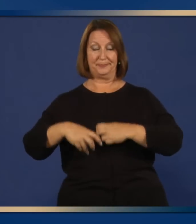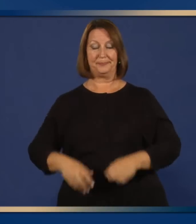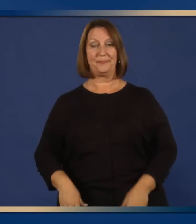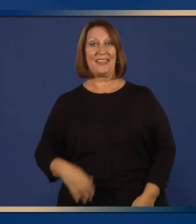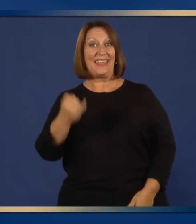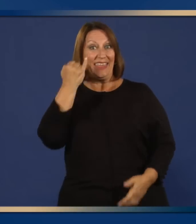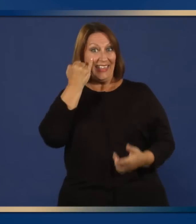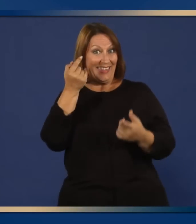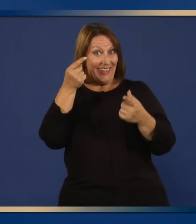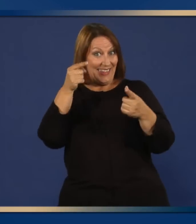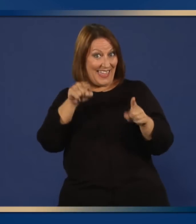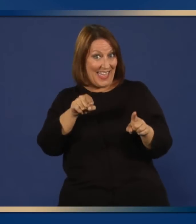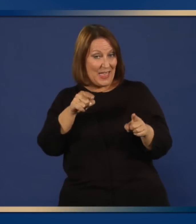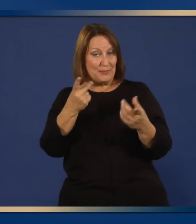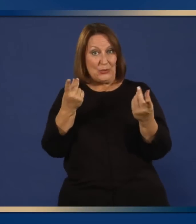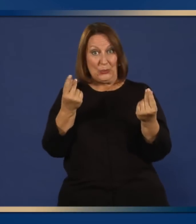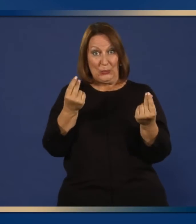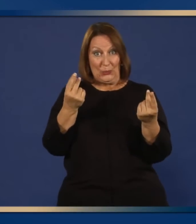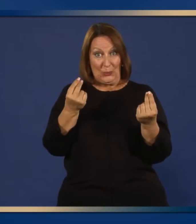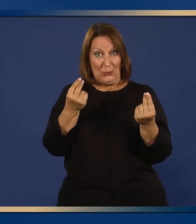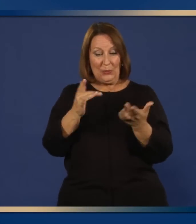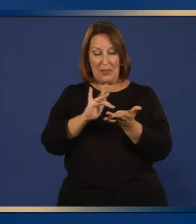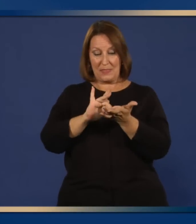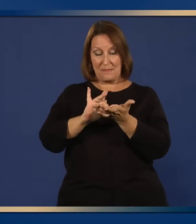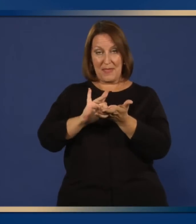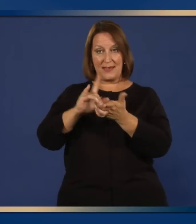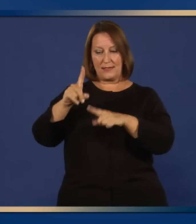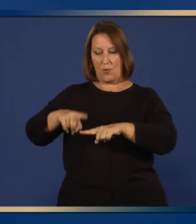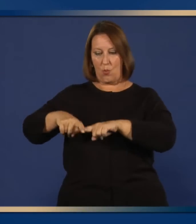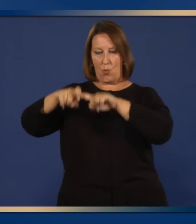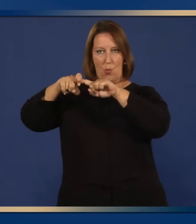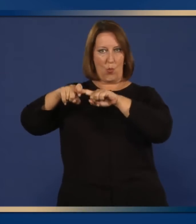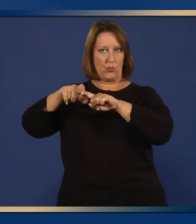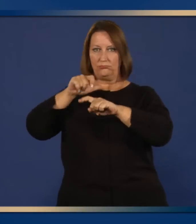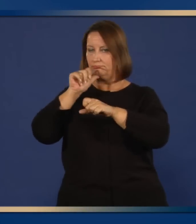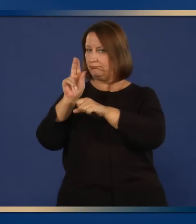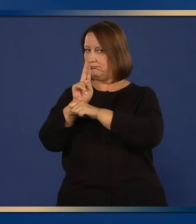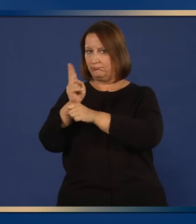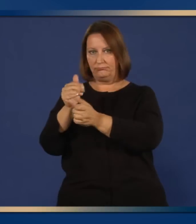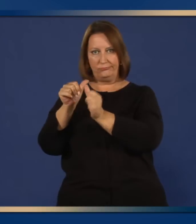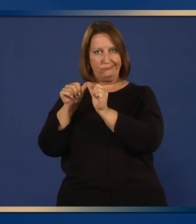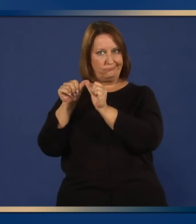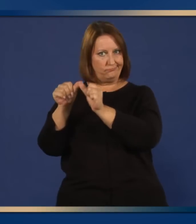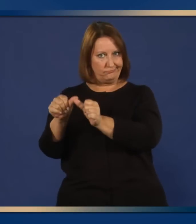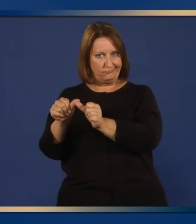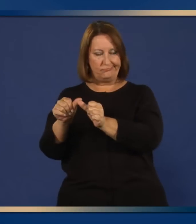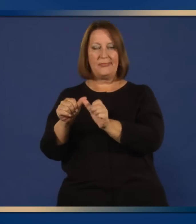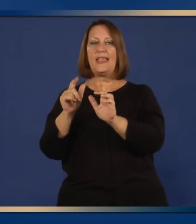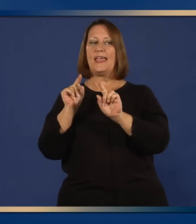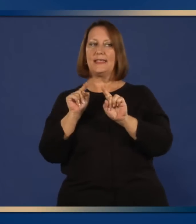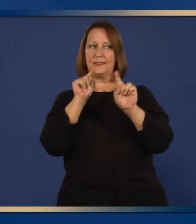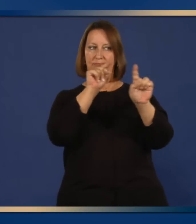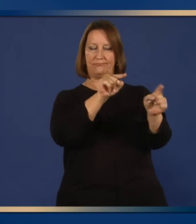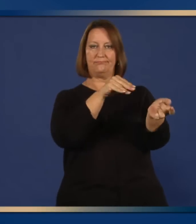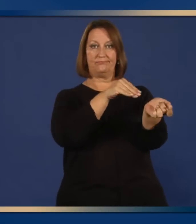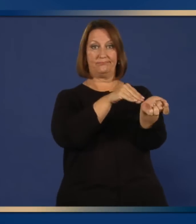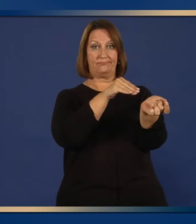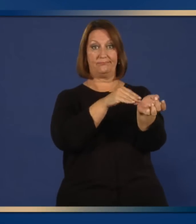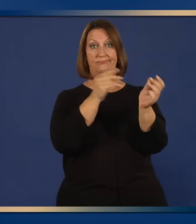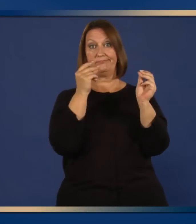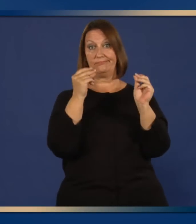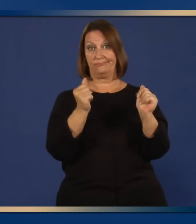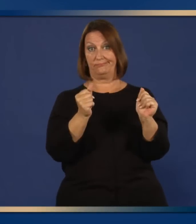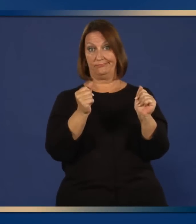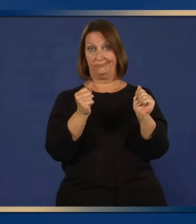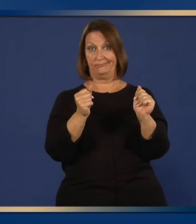dificultad para respirar, se debe dejar de relenza y consiga atención médica de inmediato.